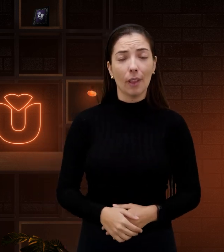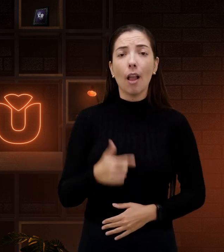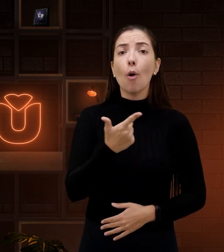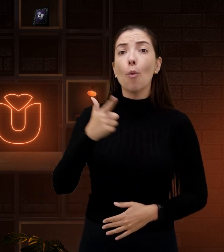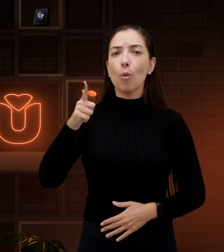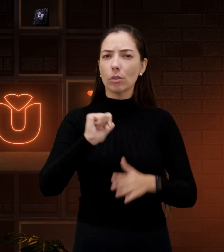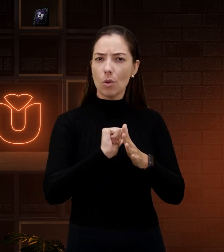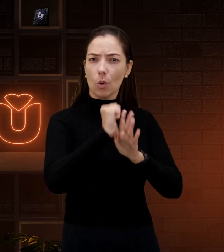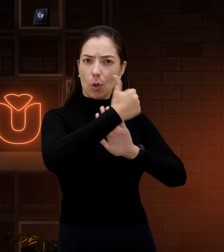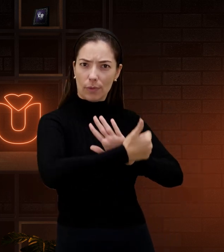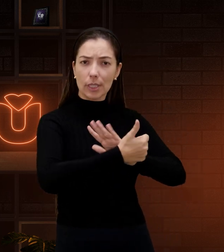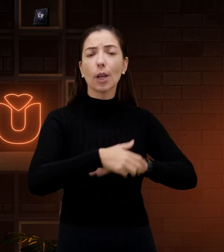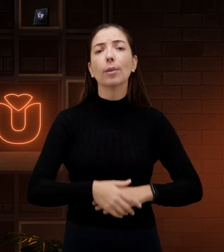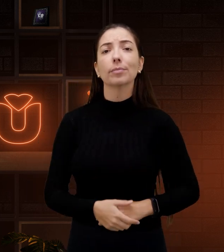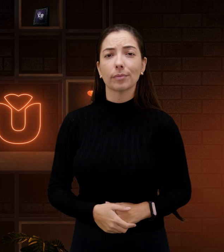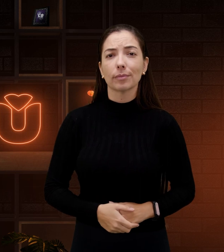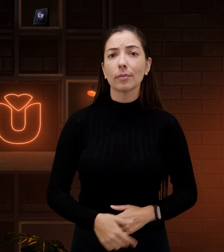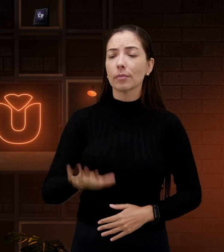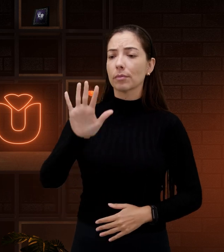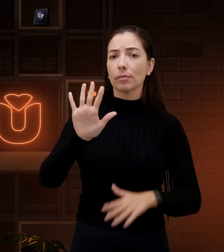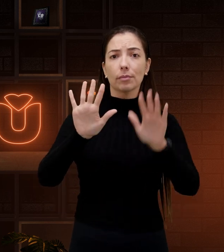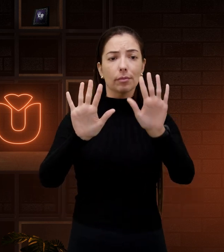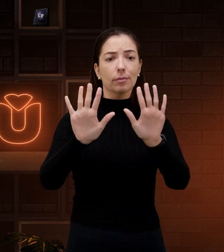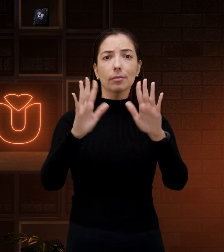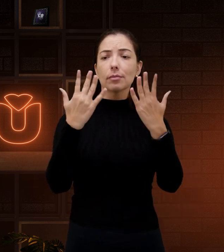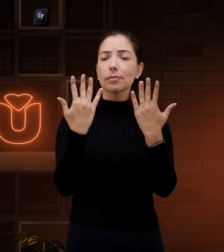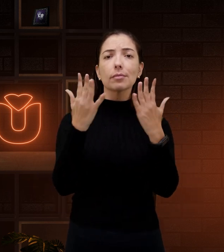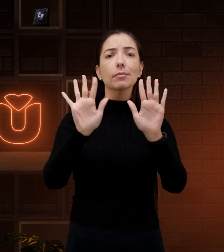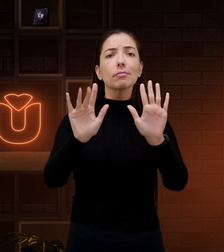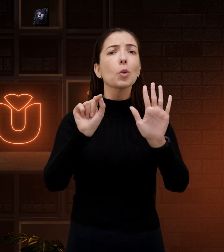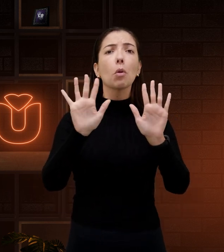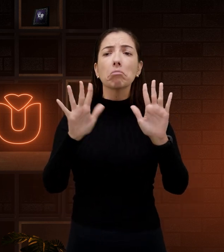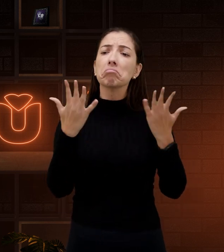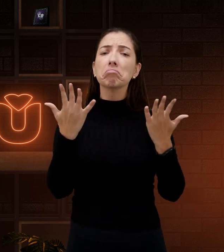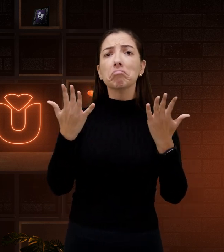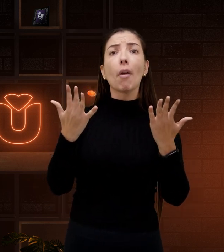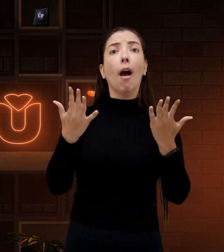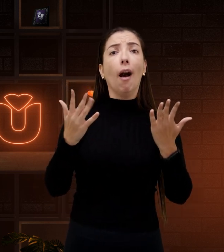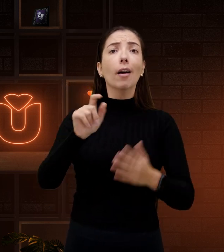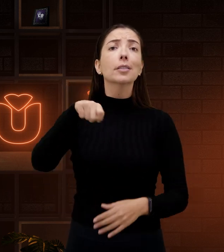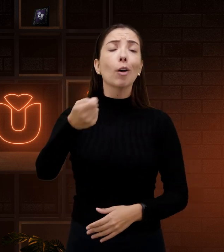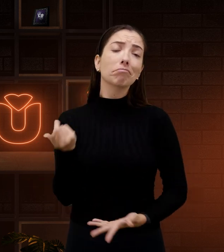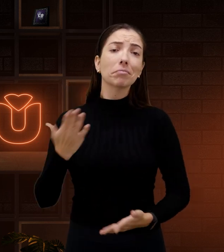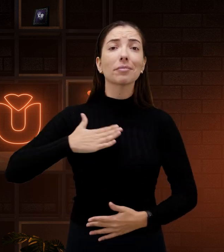Outra configuração de mão. Minha mão com os dedos afastados. Eu posso